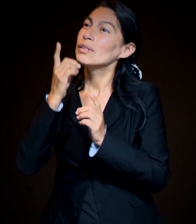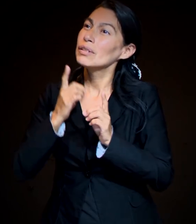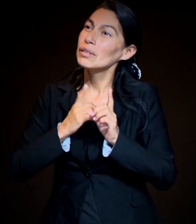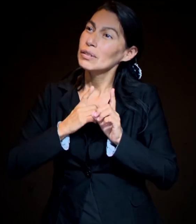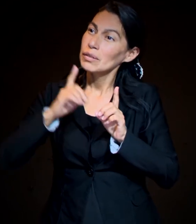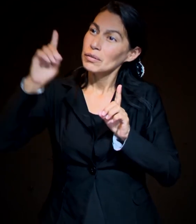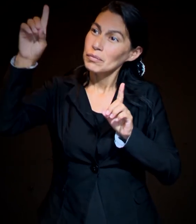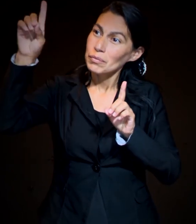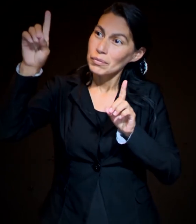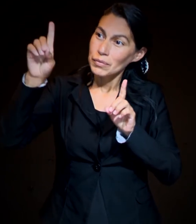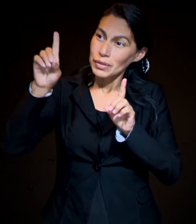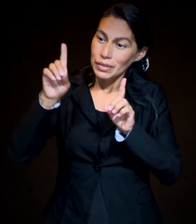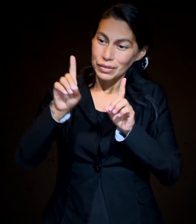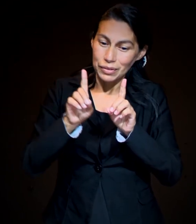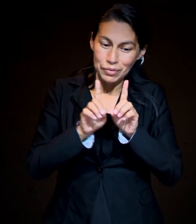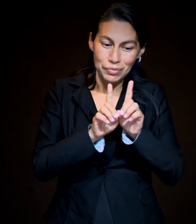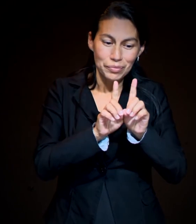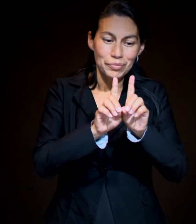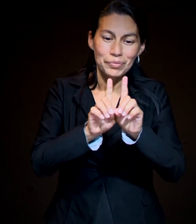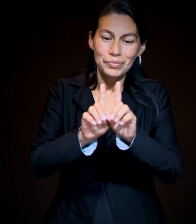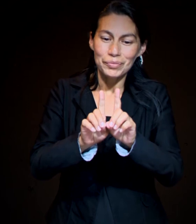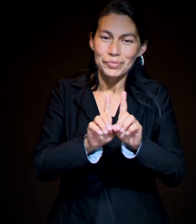lado estoy